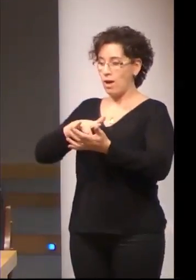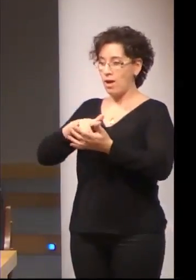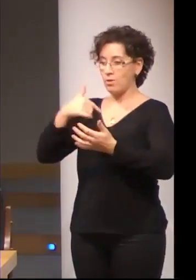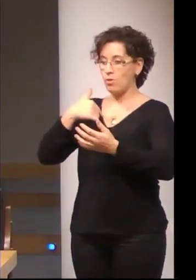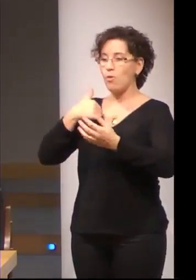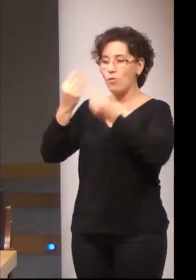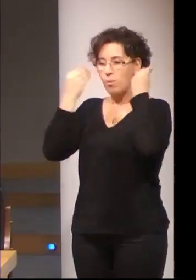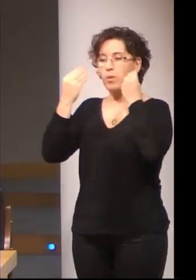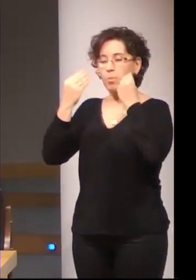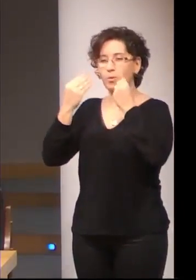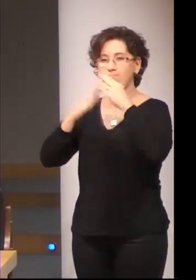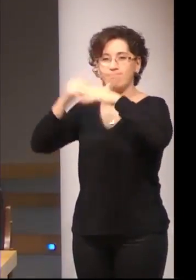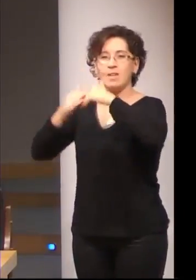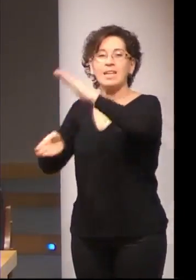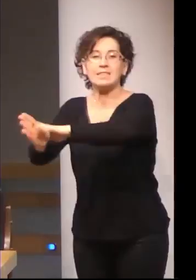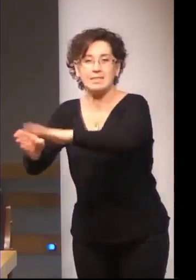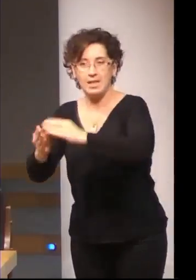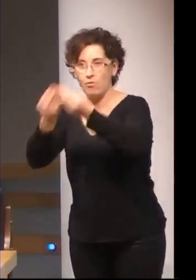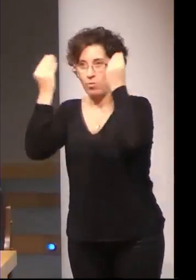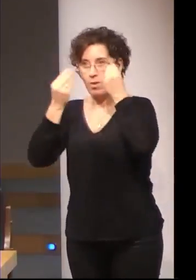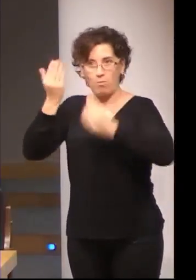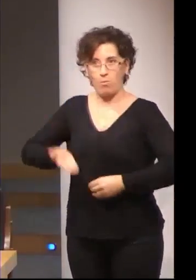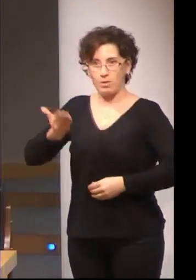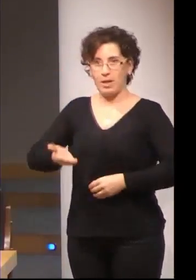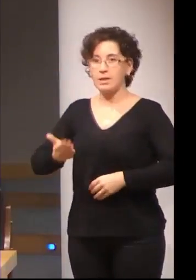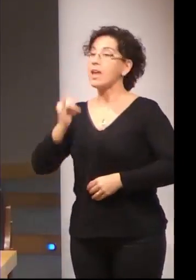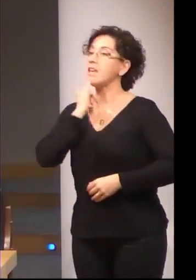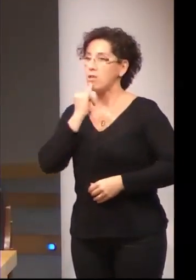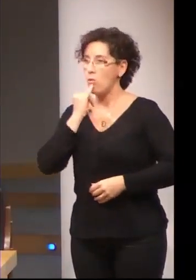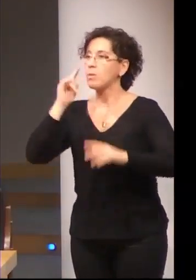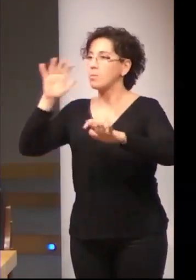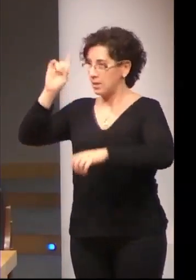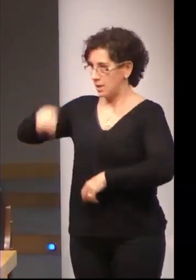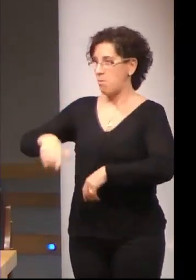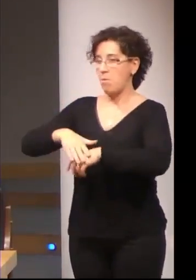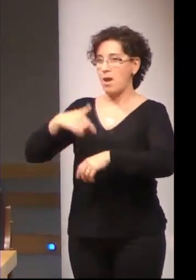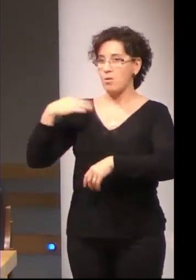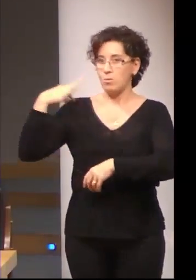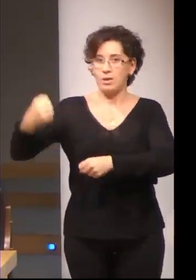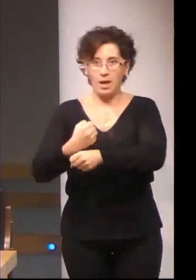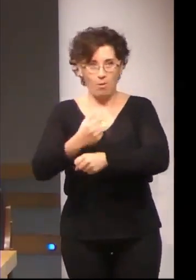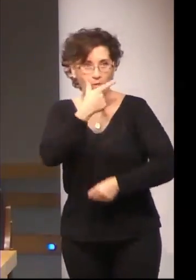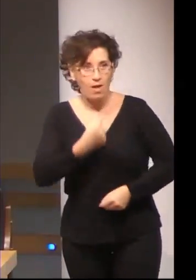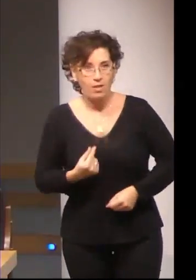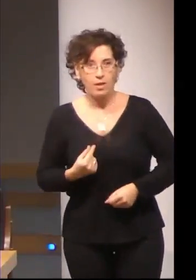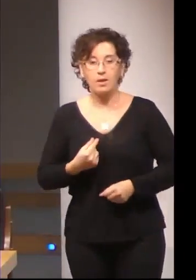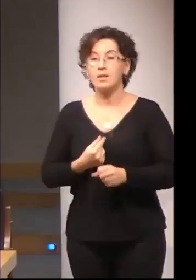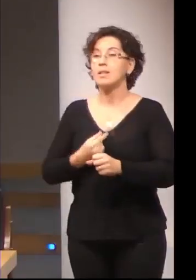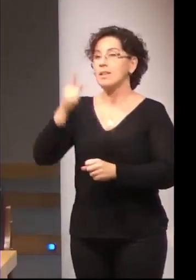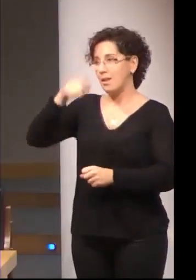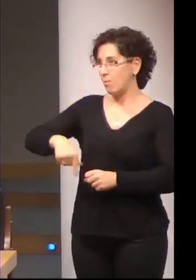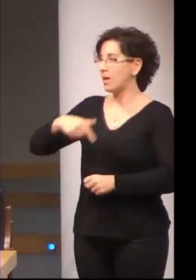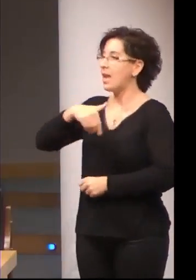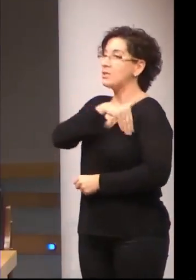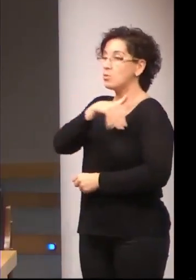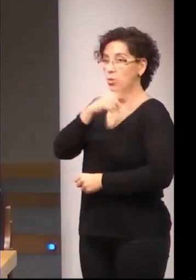una importancia fundamental a saber idiomas para conseguir un puesto de trabajo y el nivel de estudios yo creo que tenemos